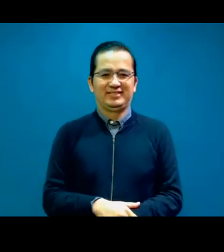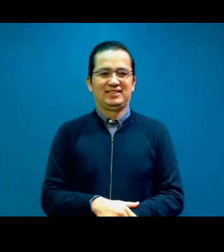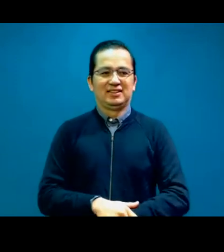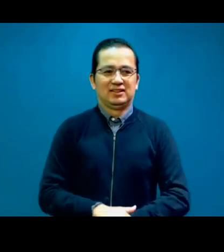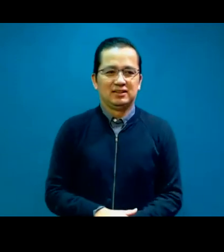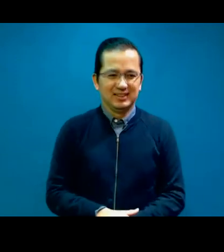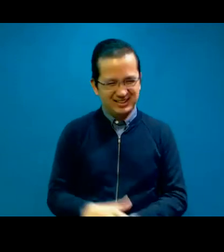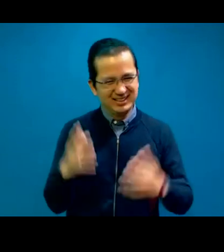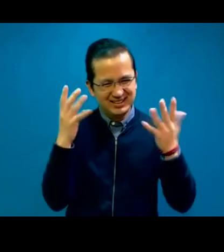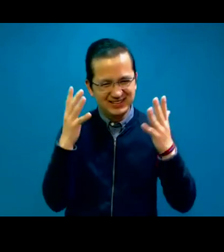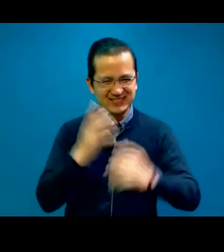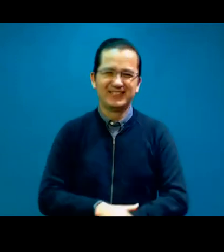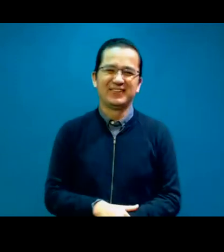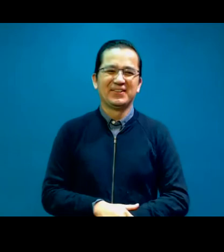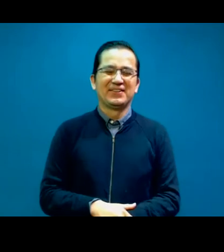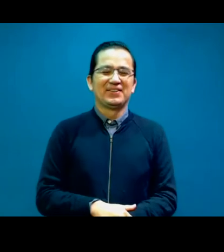¿viste?